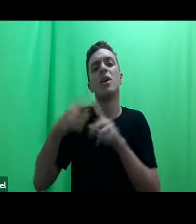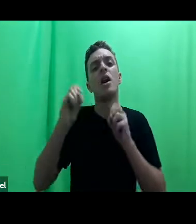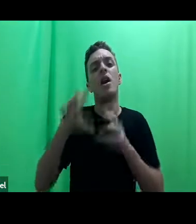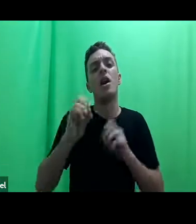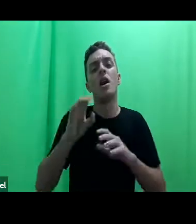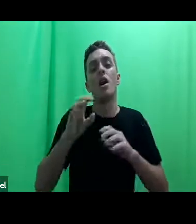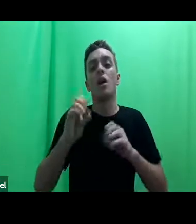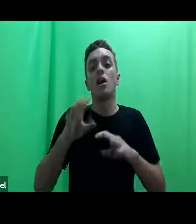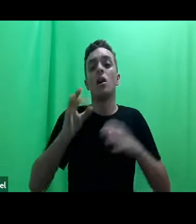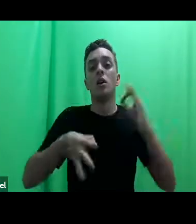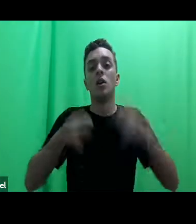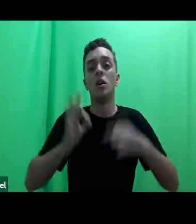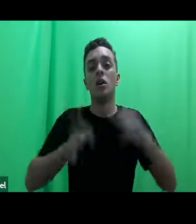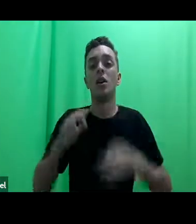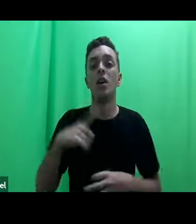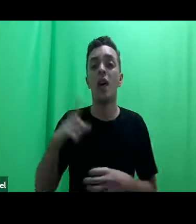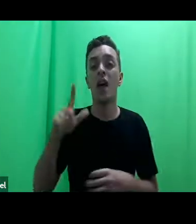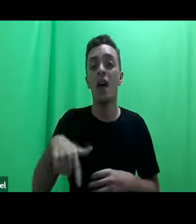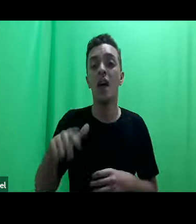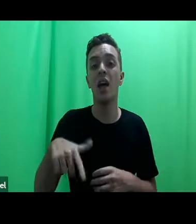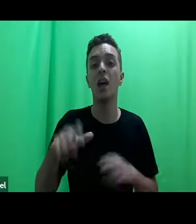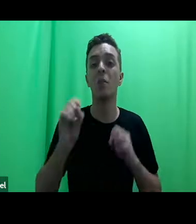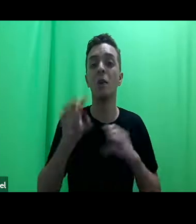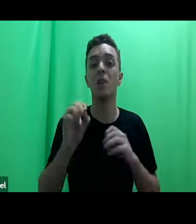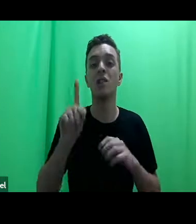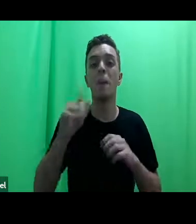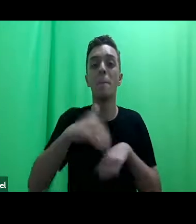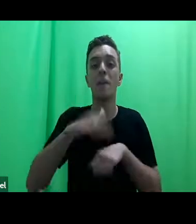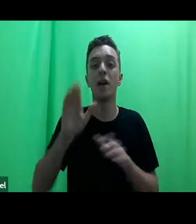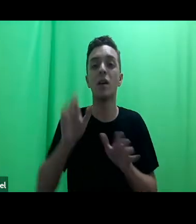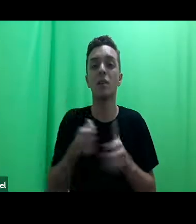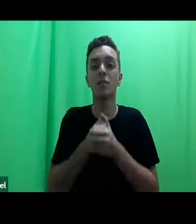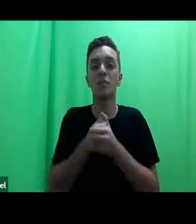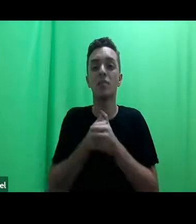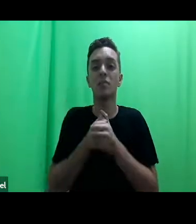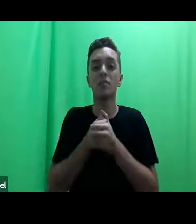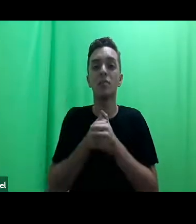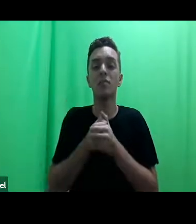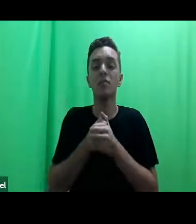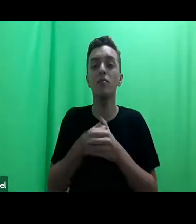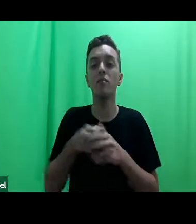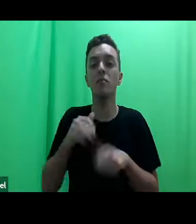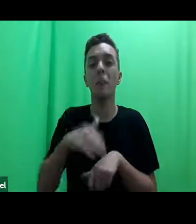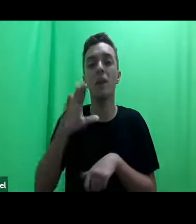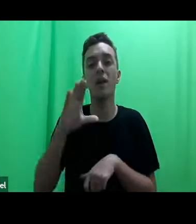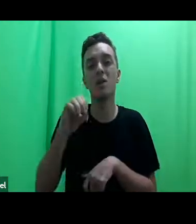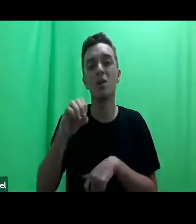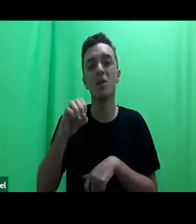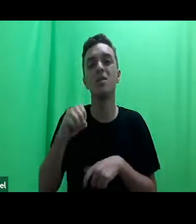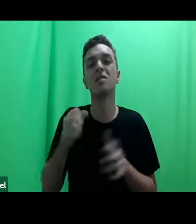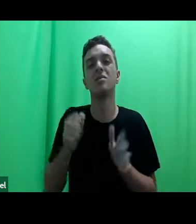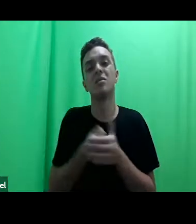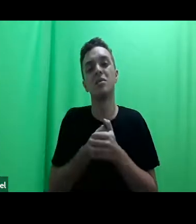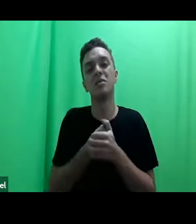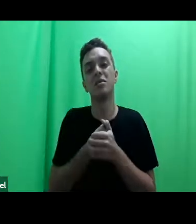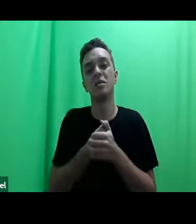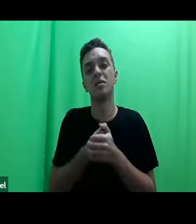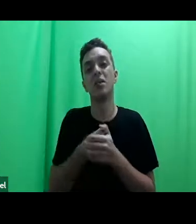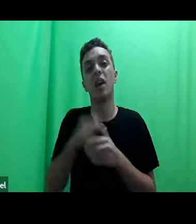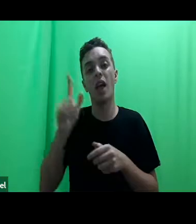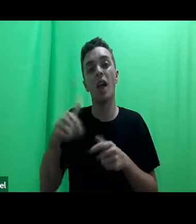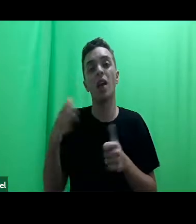escolas de direito é uma educação conservadora, dogmática, o ensino jurídico ainda é dominado pela dogmática